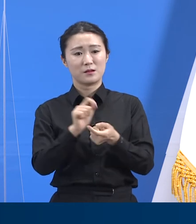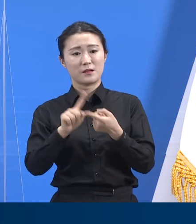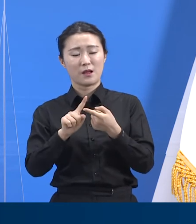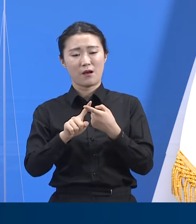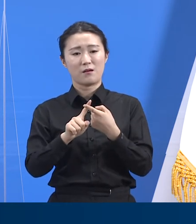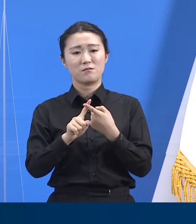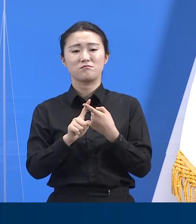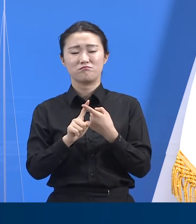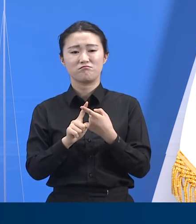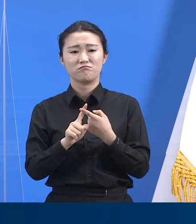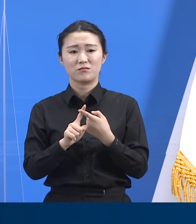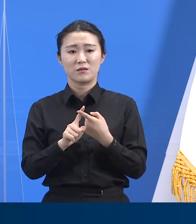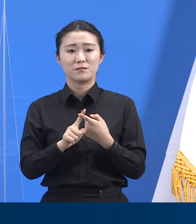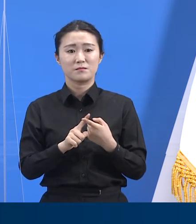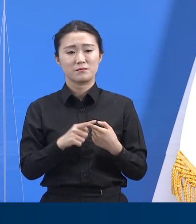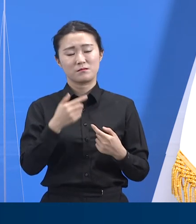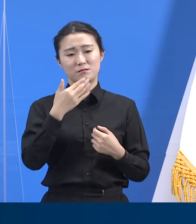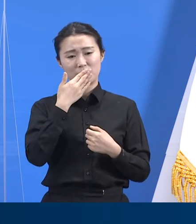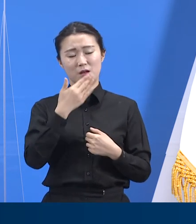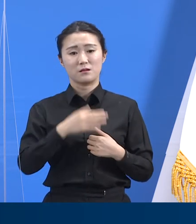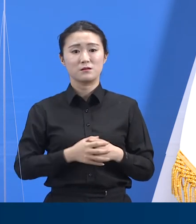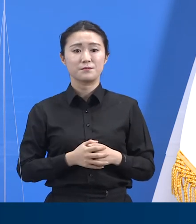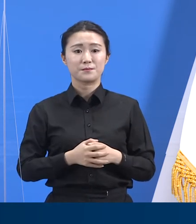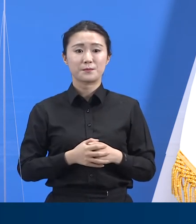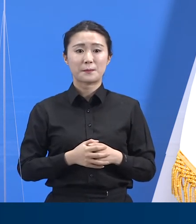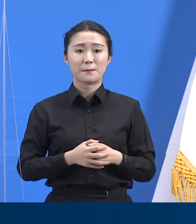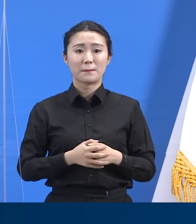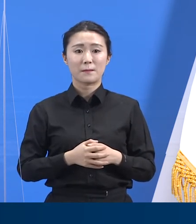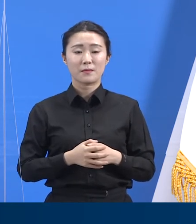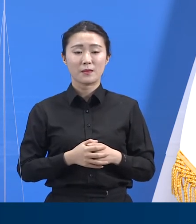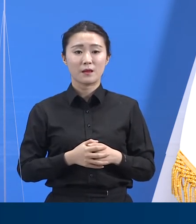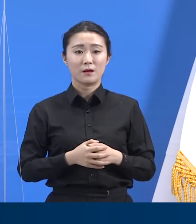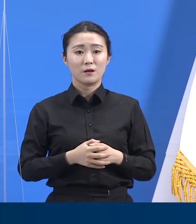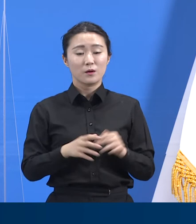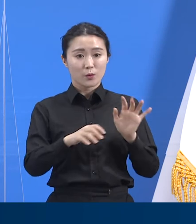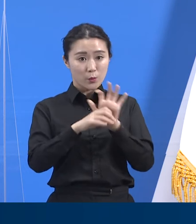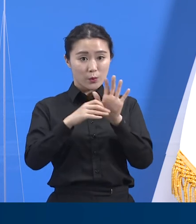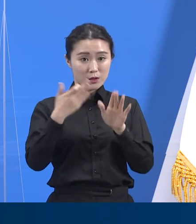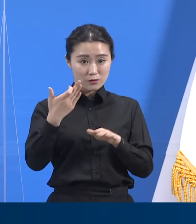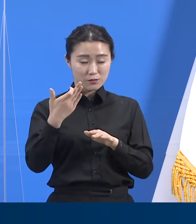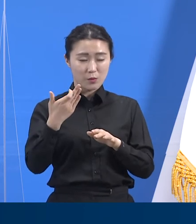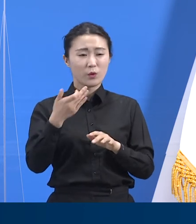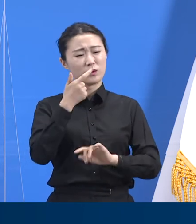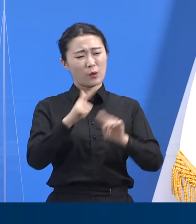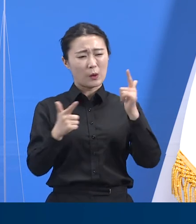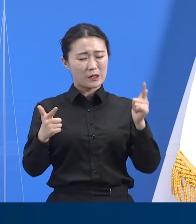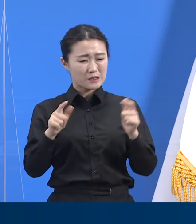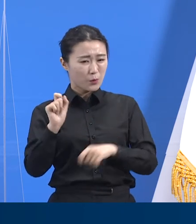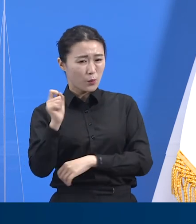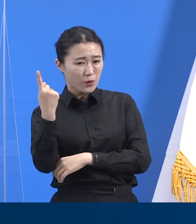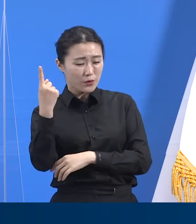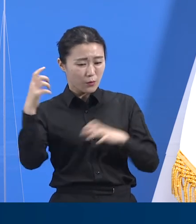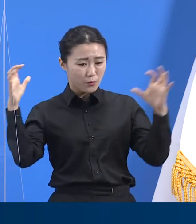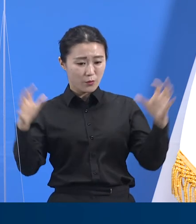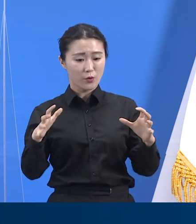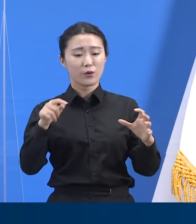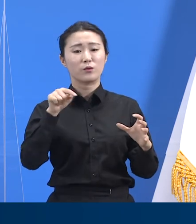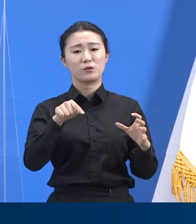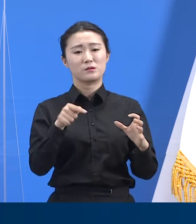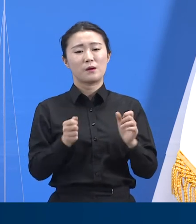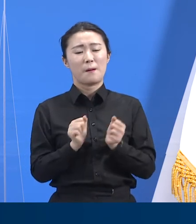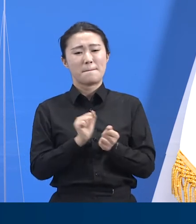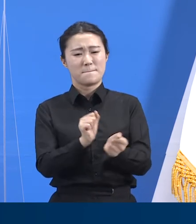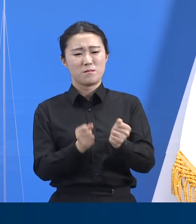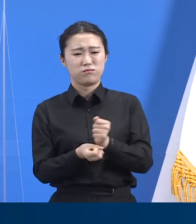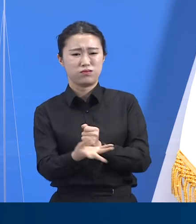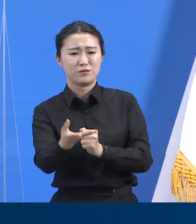코로나19 감염은 여러 가지 위험 요인이 모여있는 곳에서 확산됩니다. 따라서 정부와 지자체는